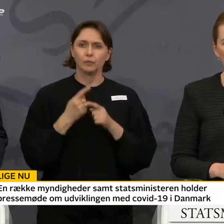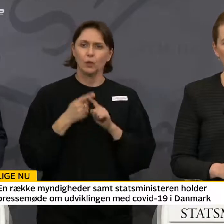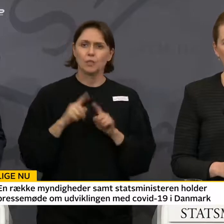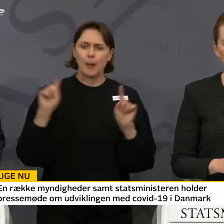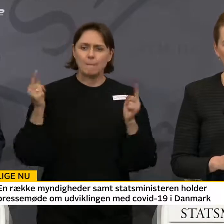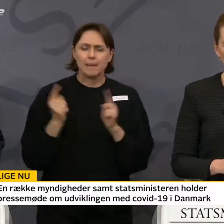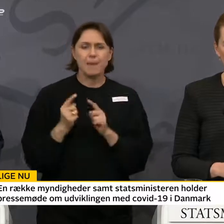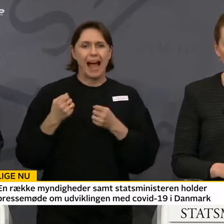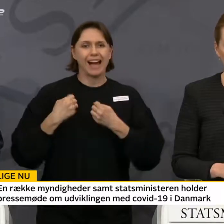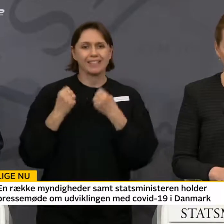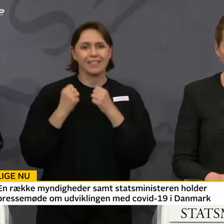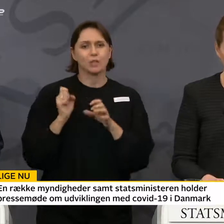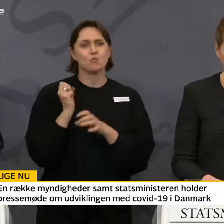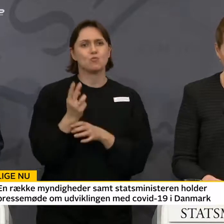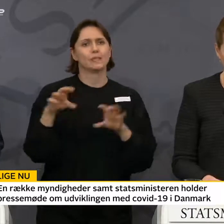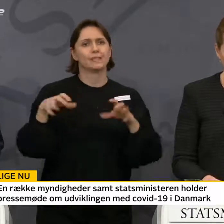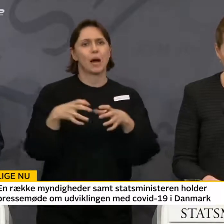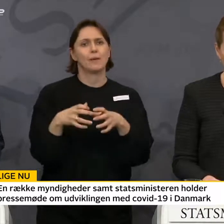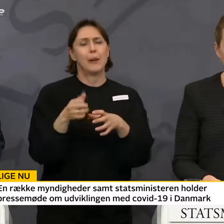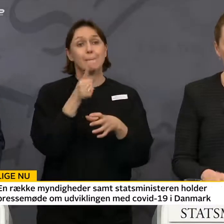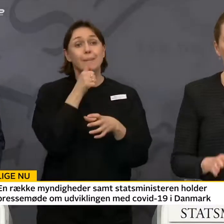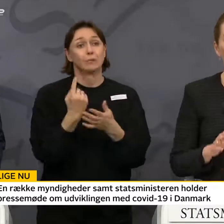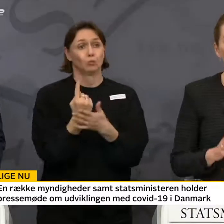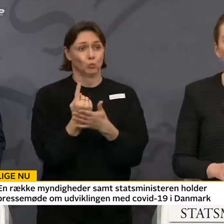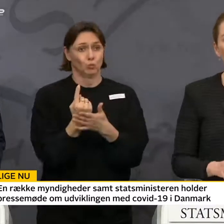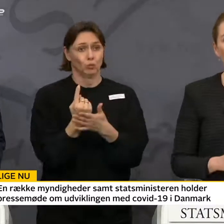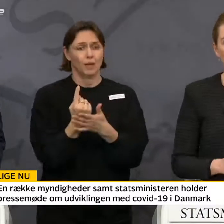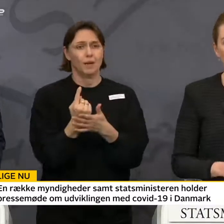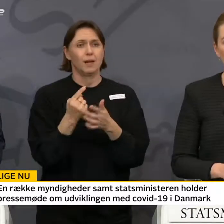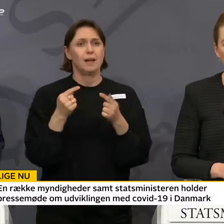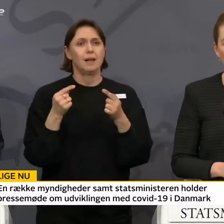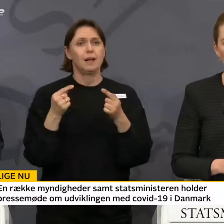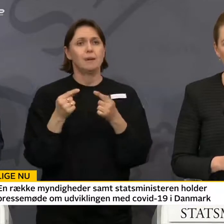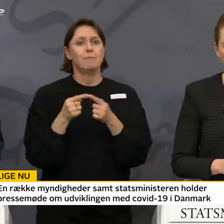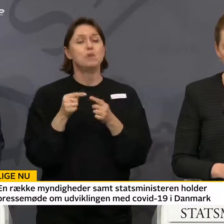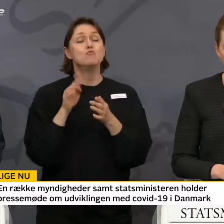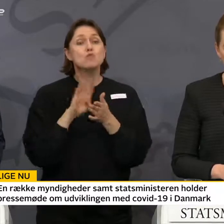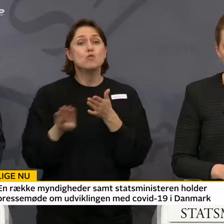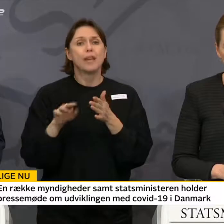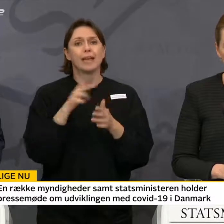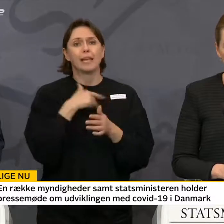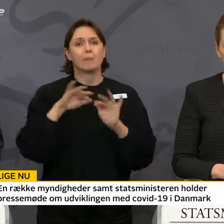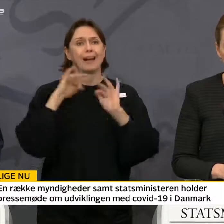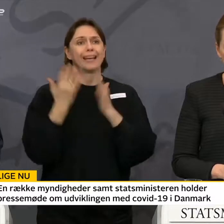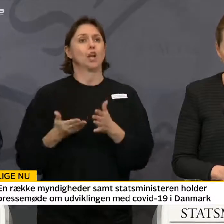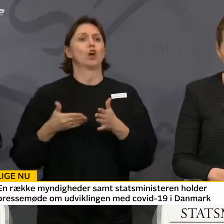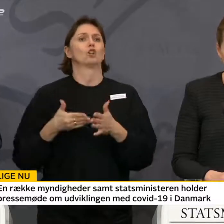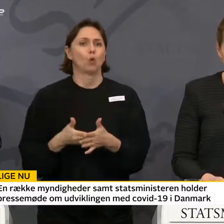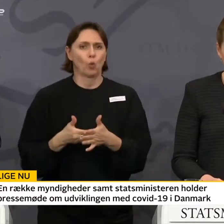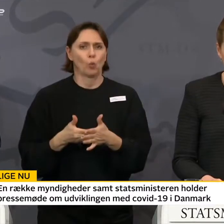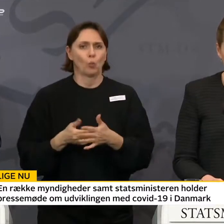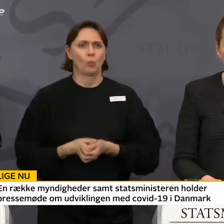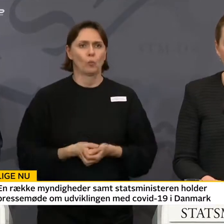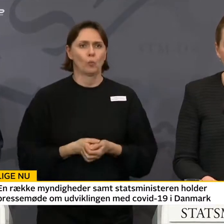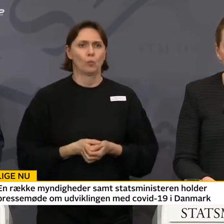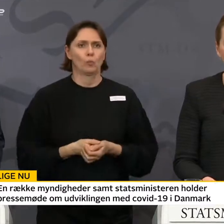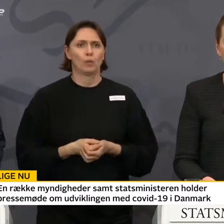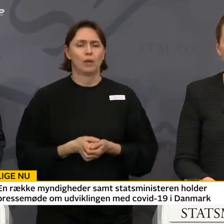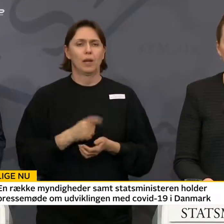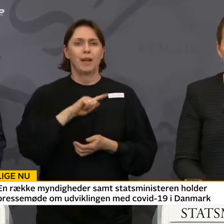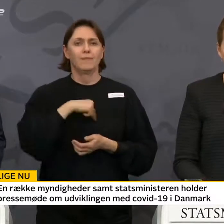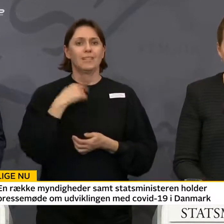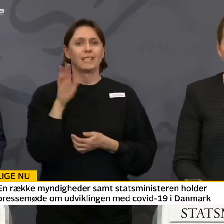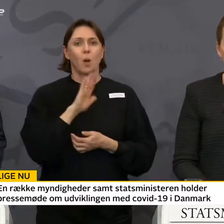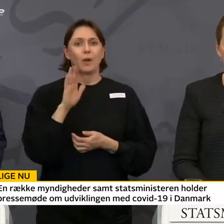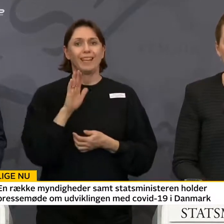aktiviteten i samfundet mest muligt, men uden at sætte Danmark i stå. Og vi skal ikke